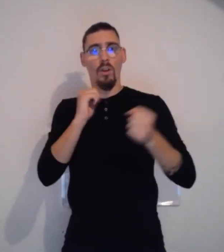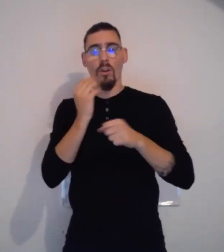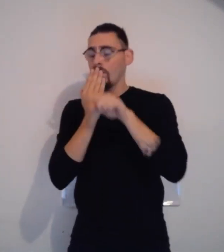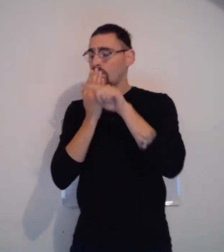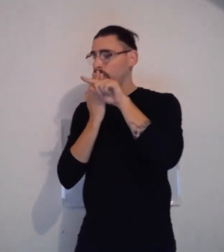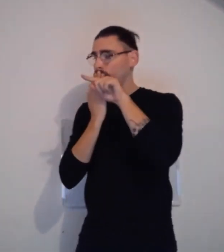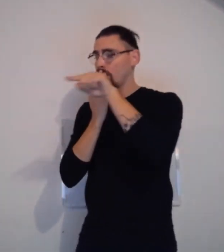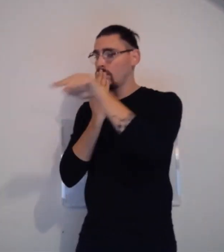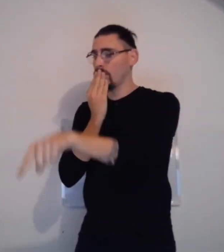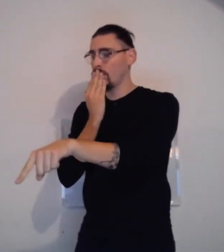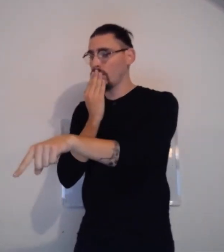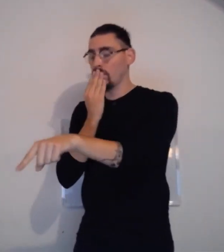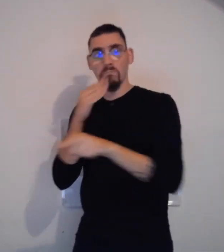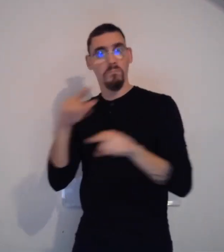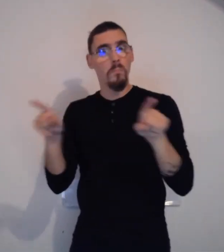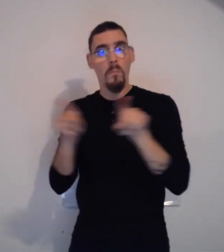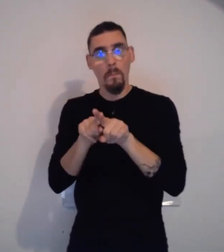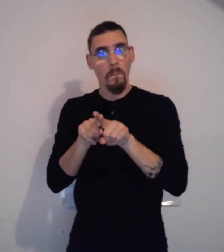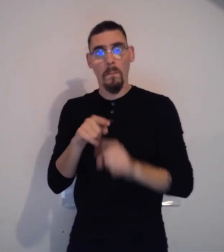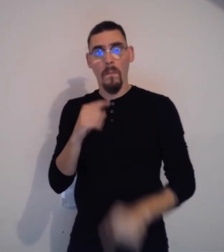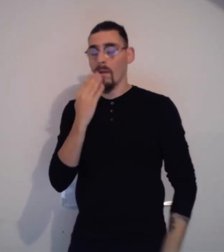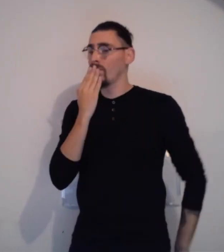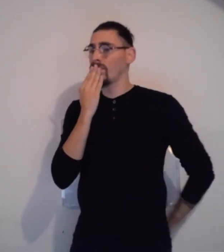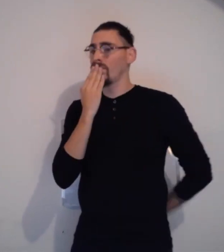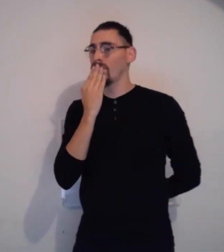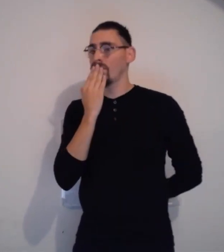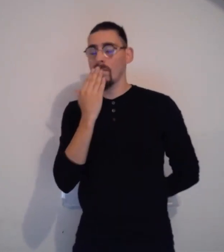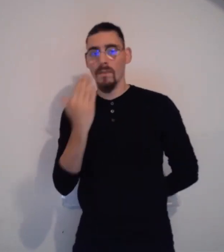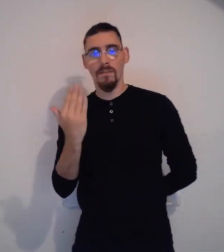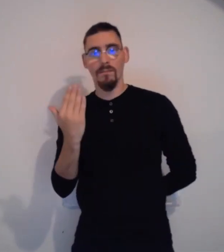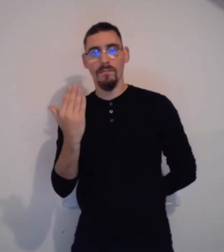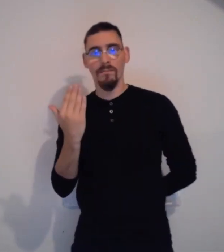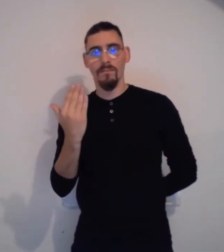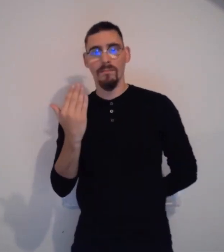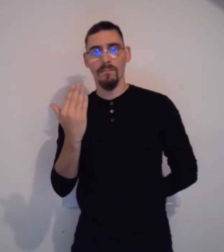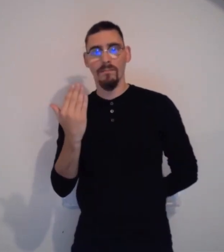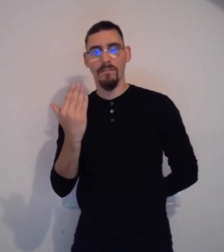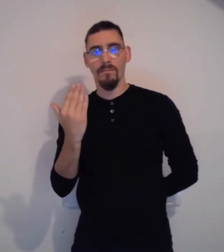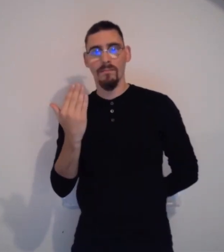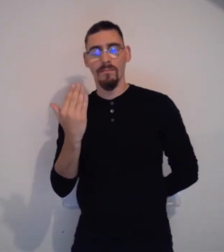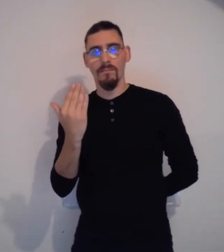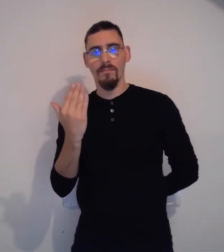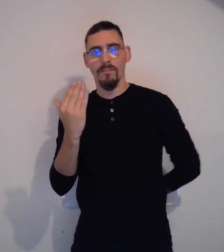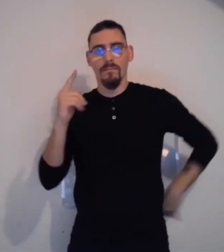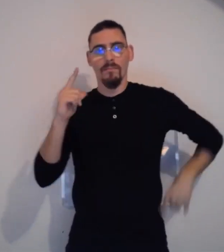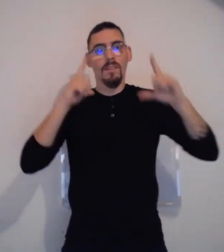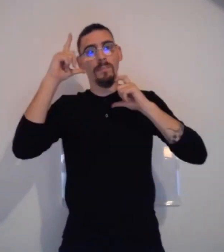Et au niveau du mouvement, eh bien, c'est exactement la même chose. On déplace la main vers l'avant.